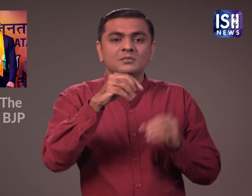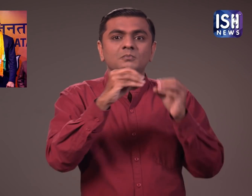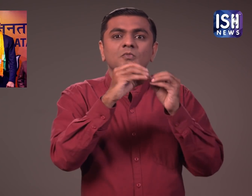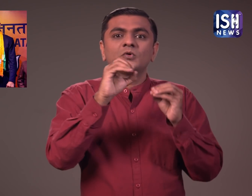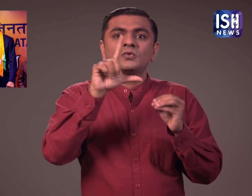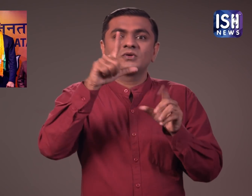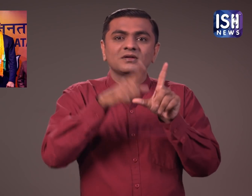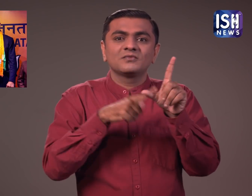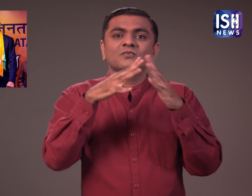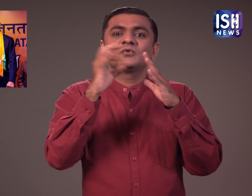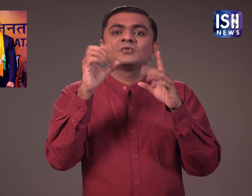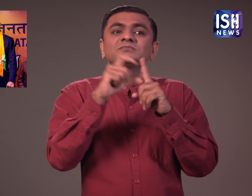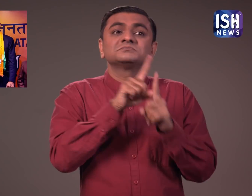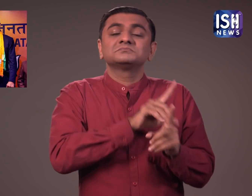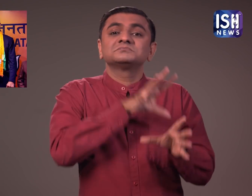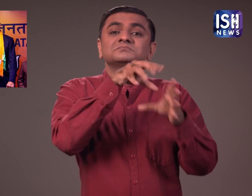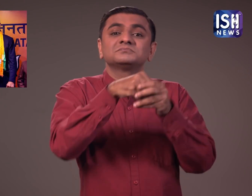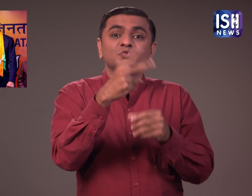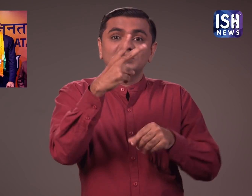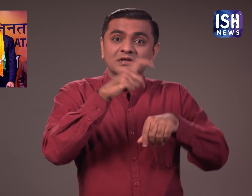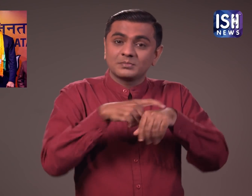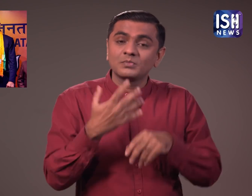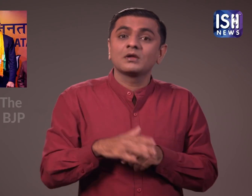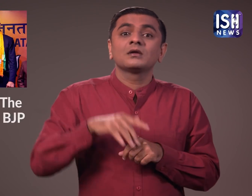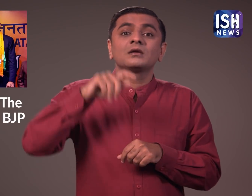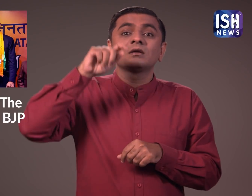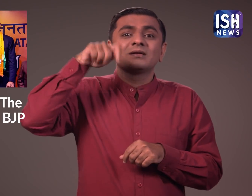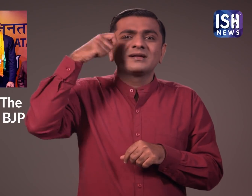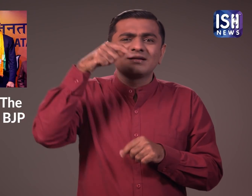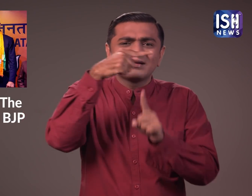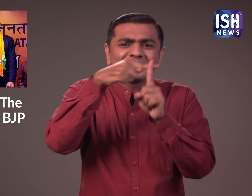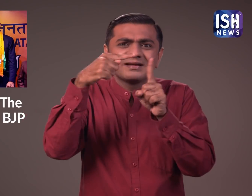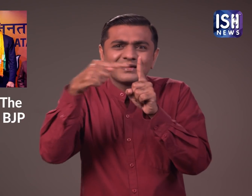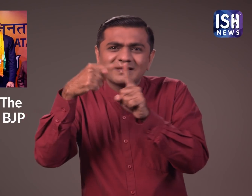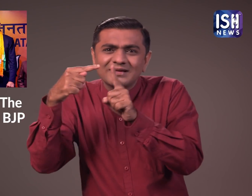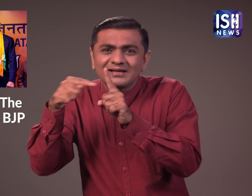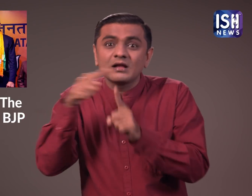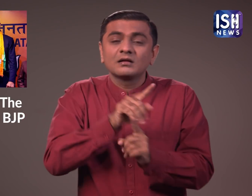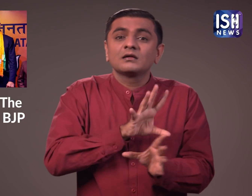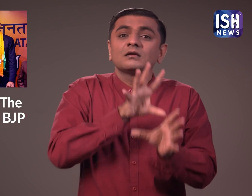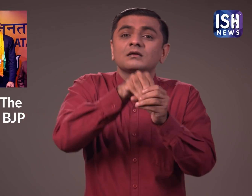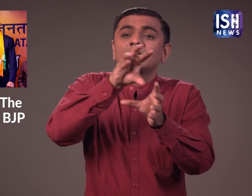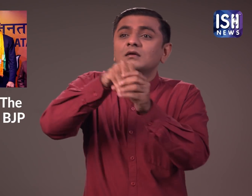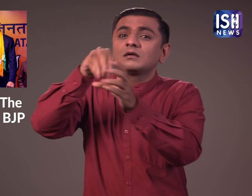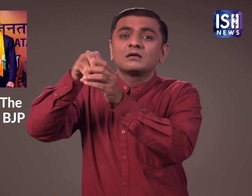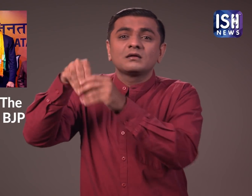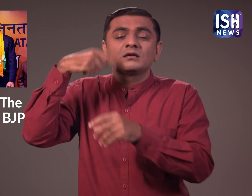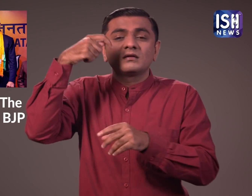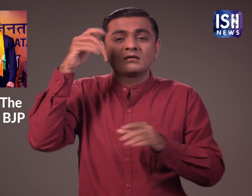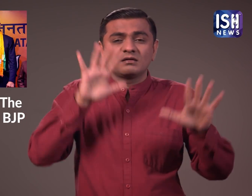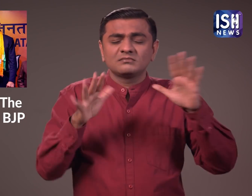दो बॉलिवूड फिल्मों और कई टीवी शो में भी अभी नहीं किया है।